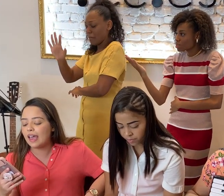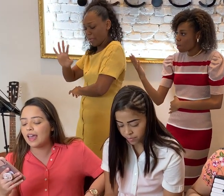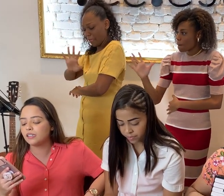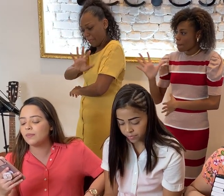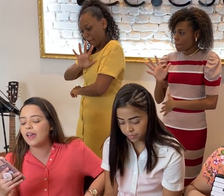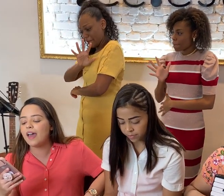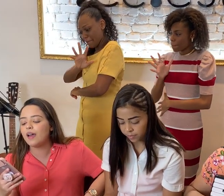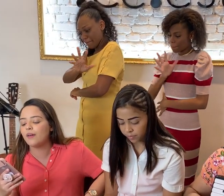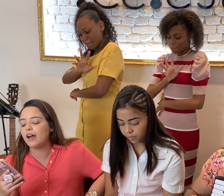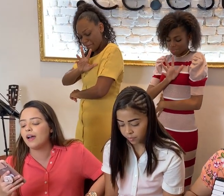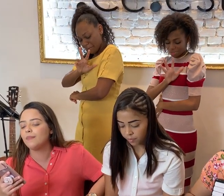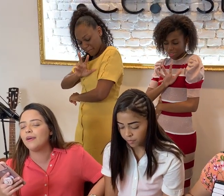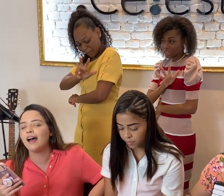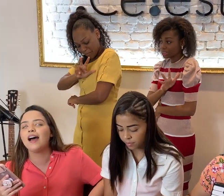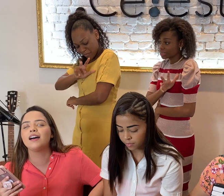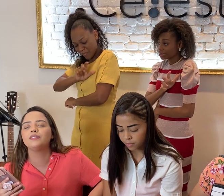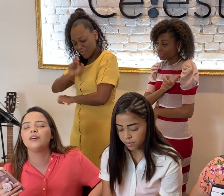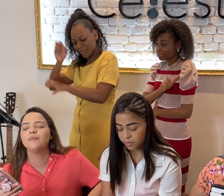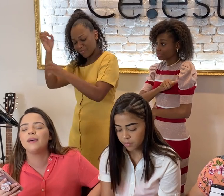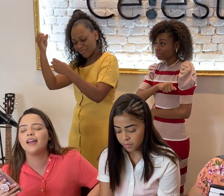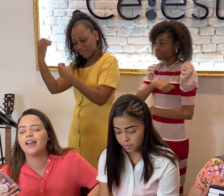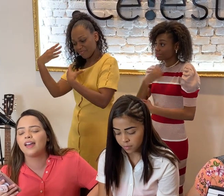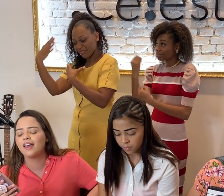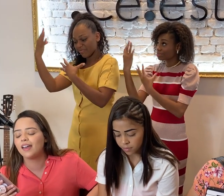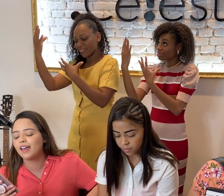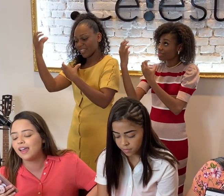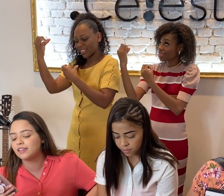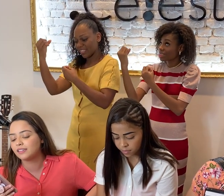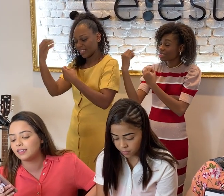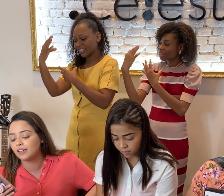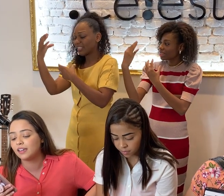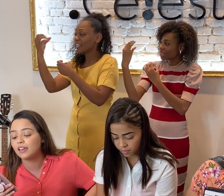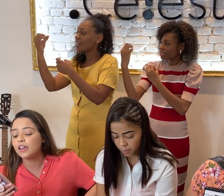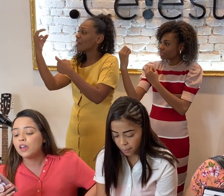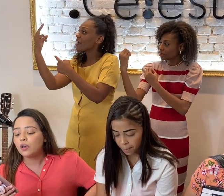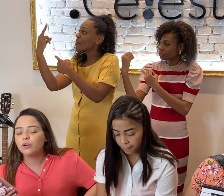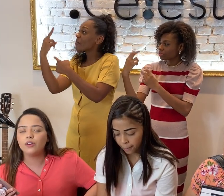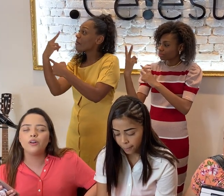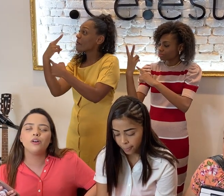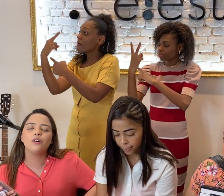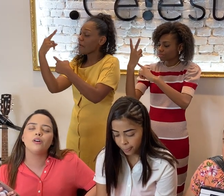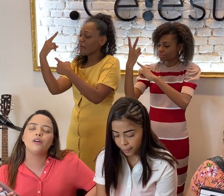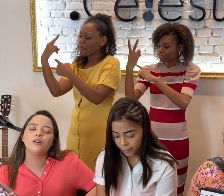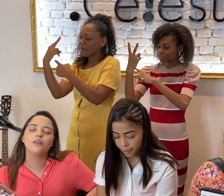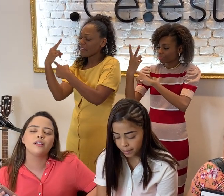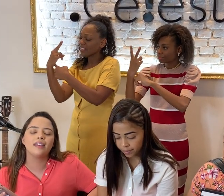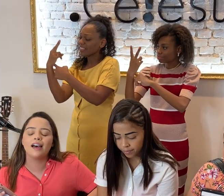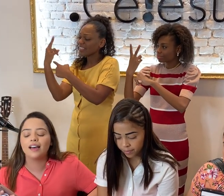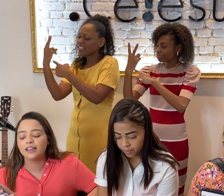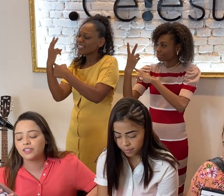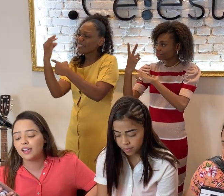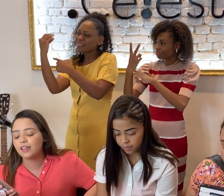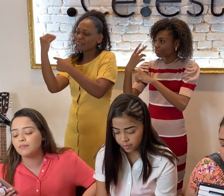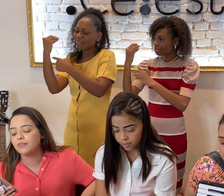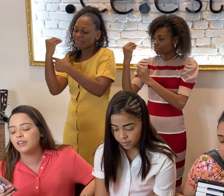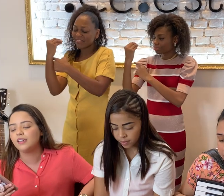és meu amado mestre, cuida de mim,